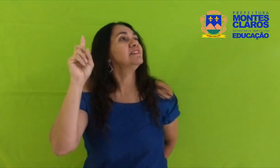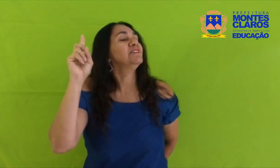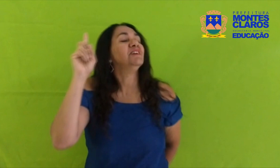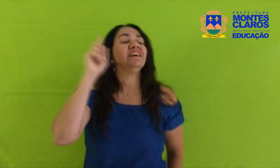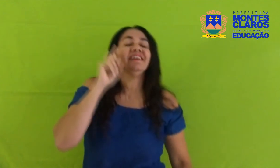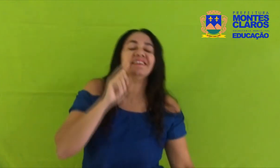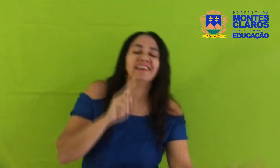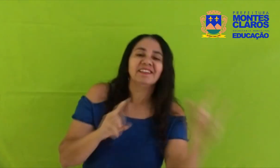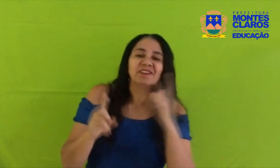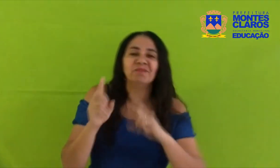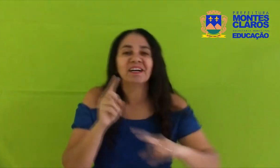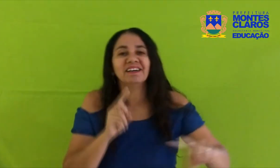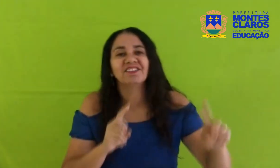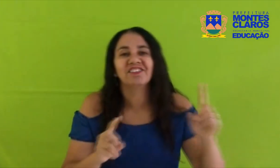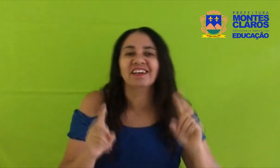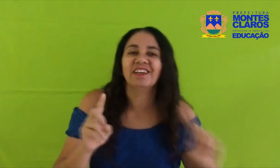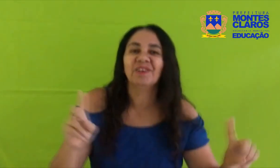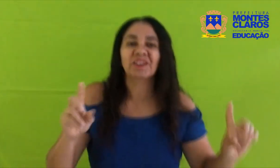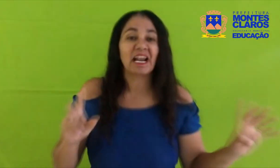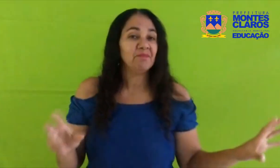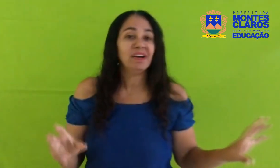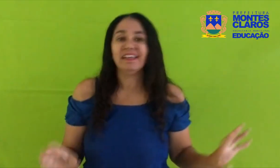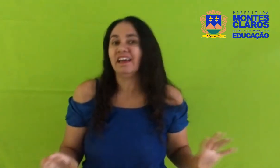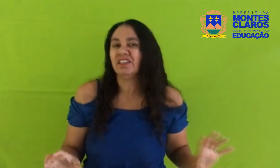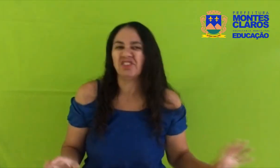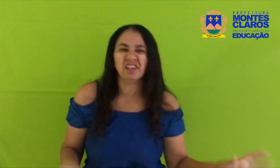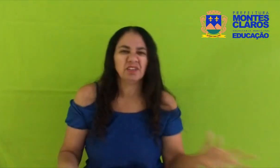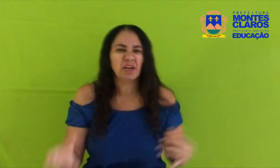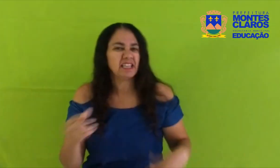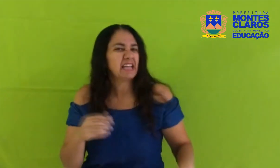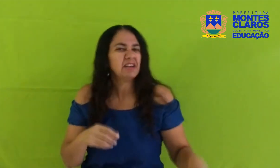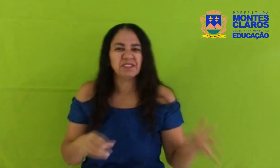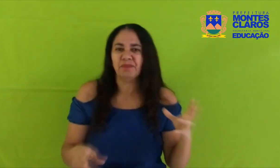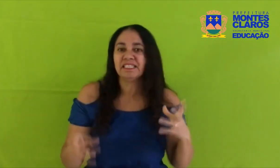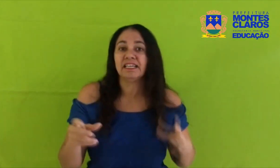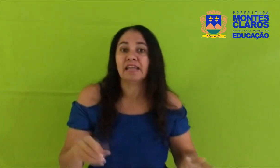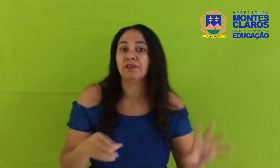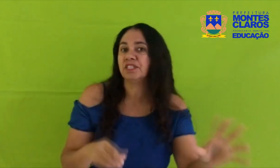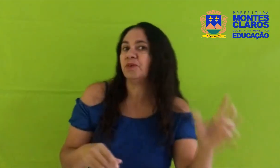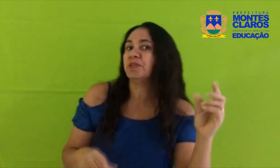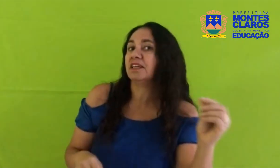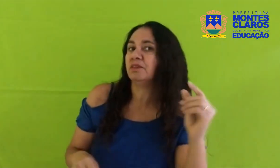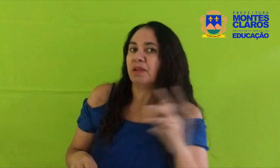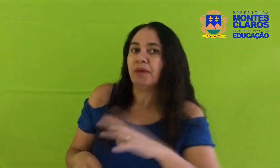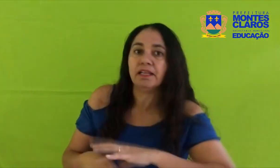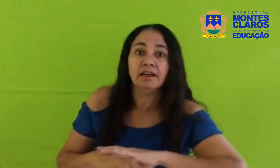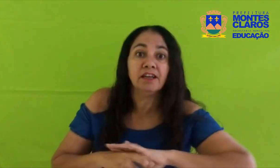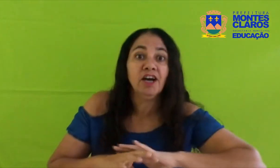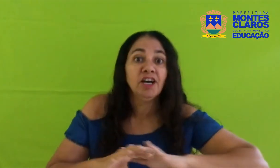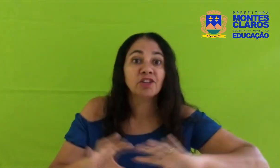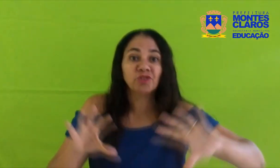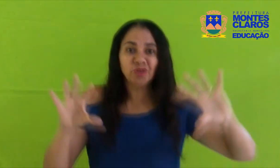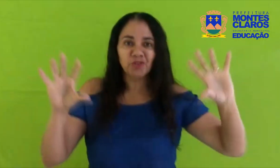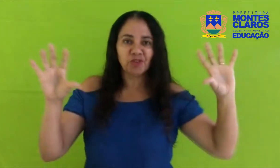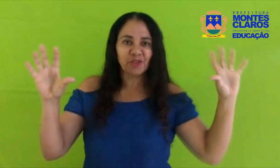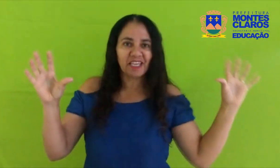E entre uma cantiga e outra a mãe ia retirando retalhos e mais retalhos E contando para Mariana tudo o que